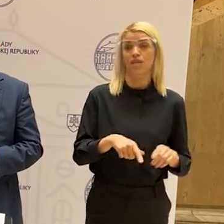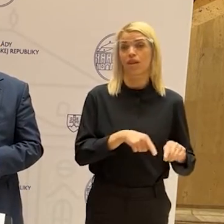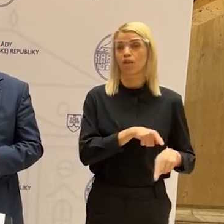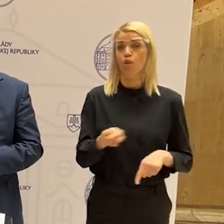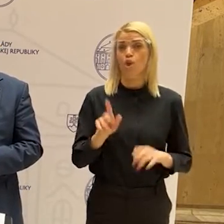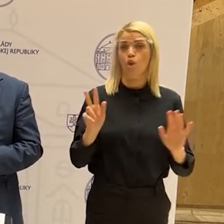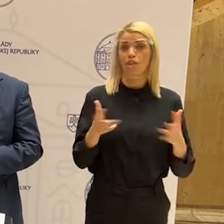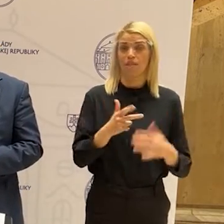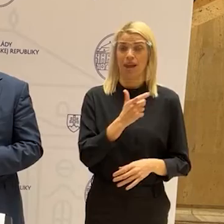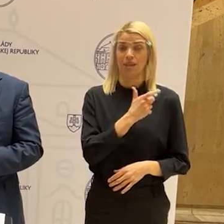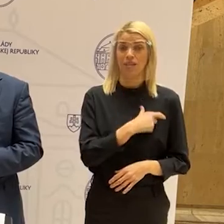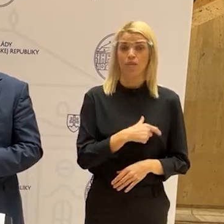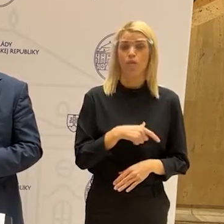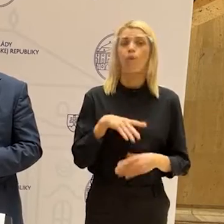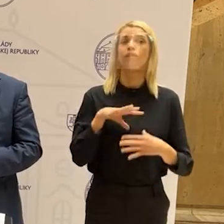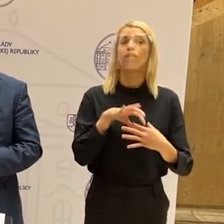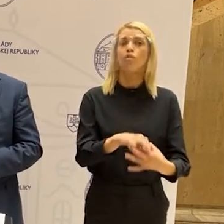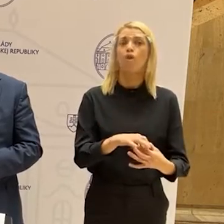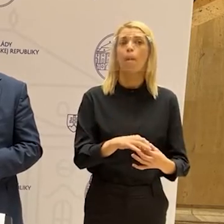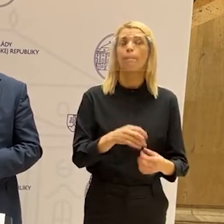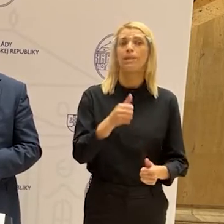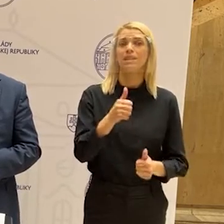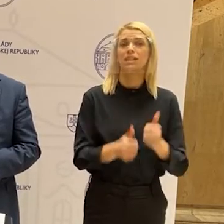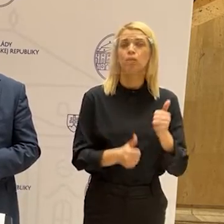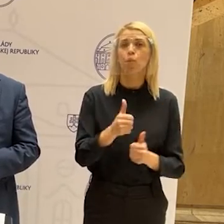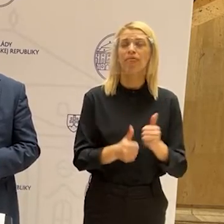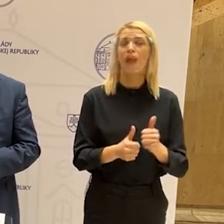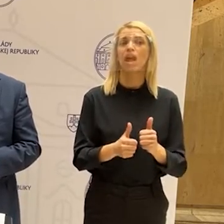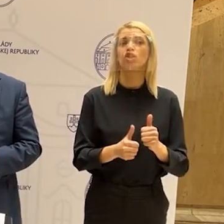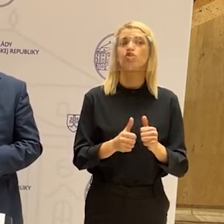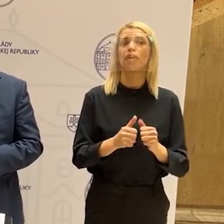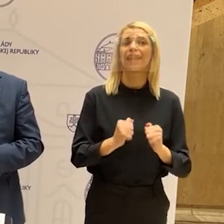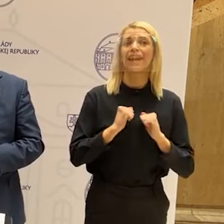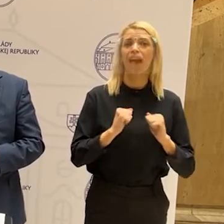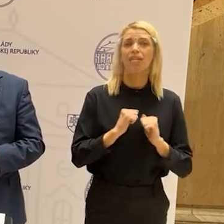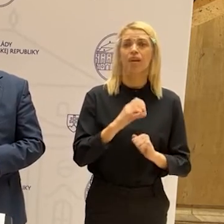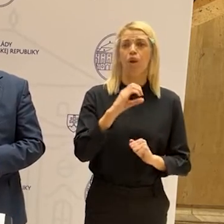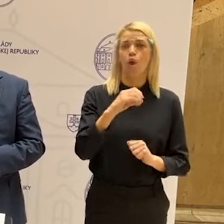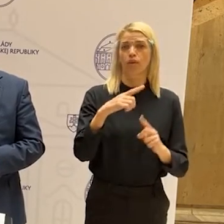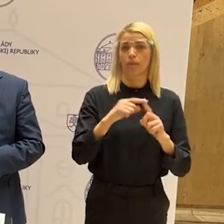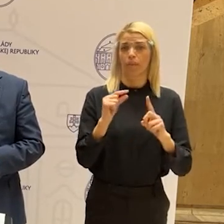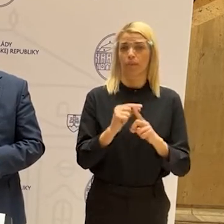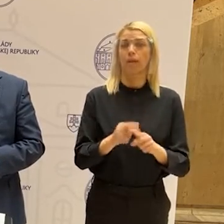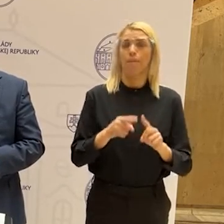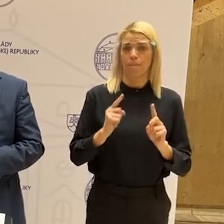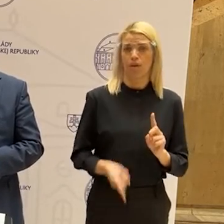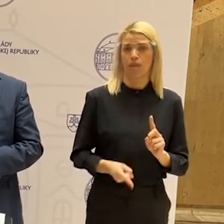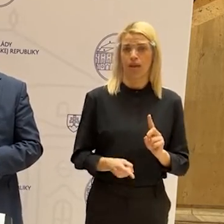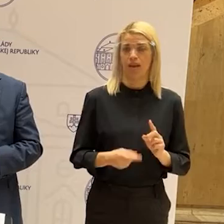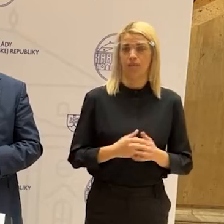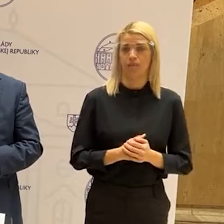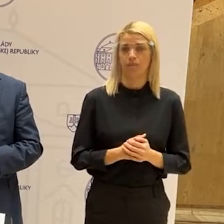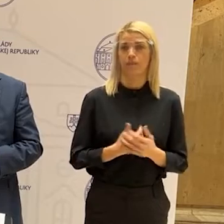v rámci súťaží a v rámci tréningového procesu v režime OTP. Do niektorých